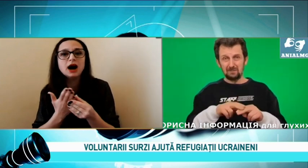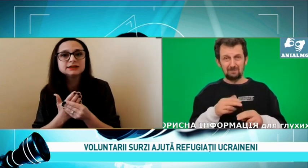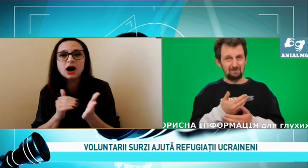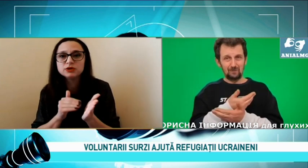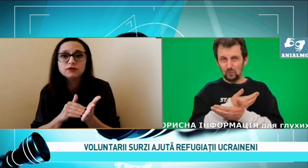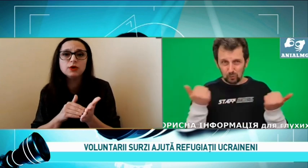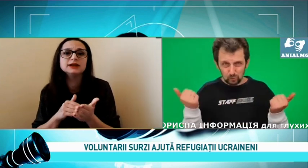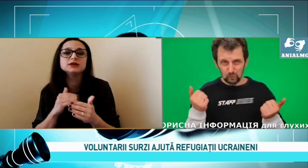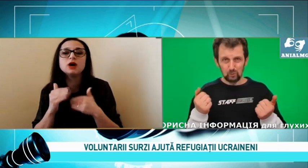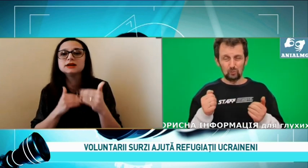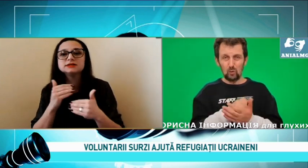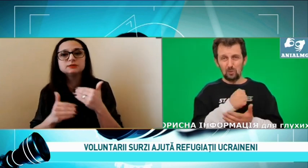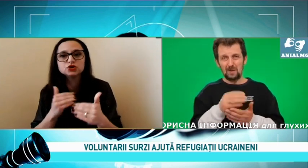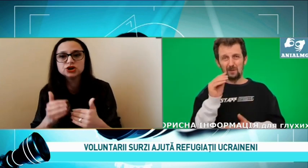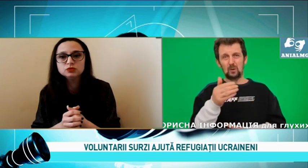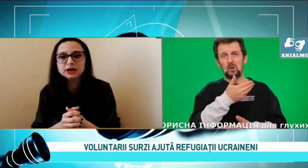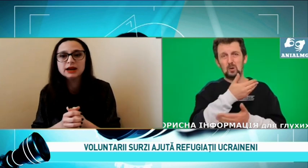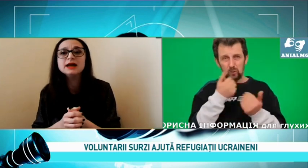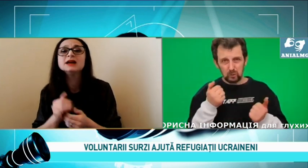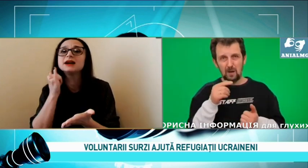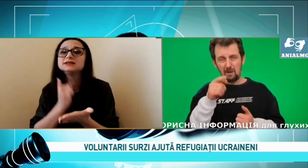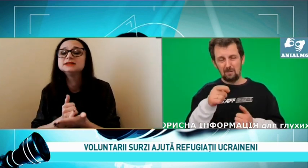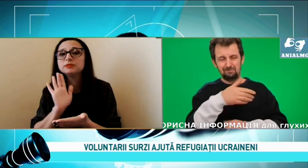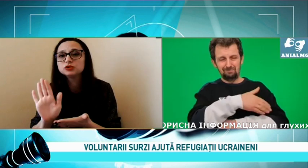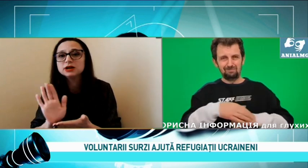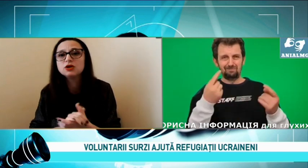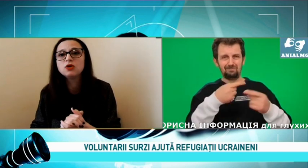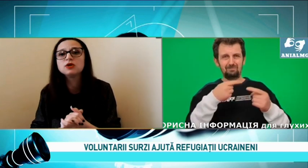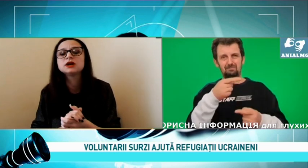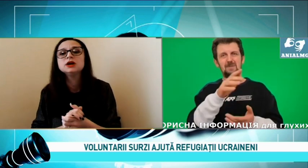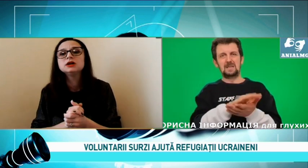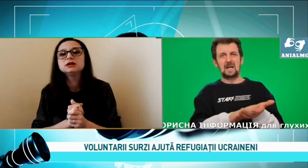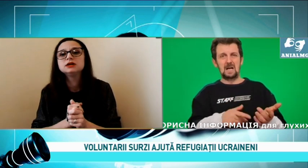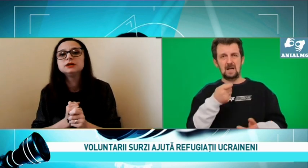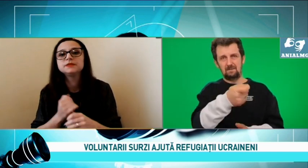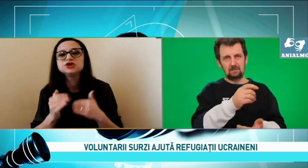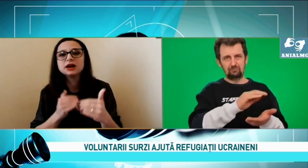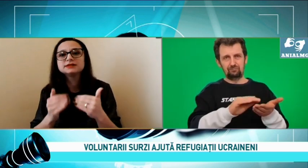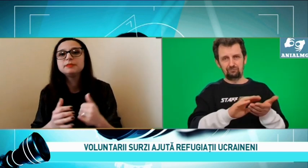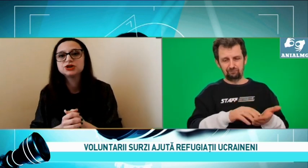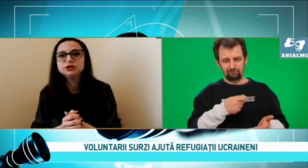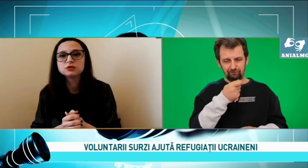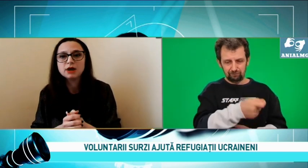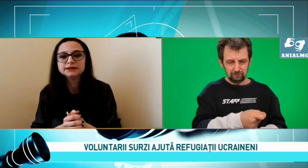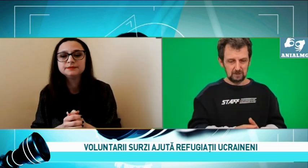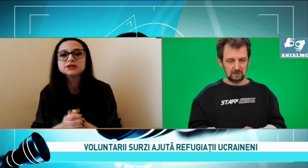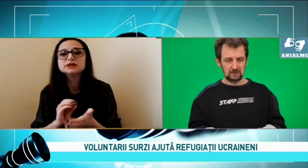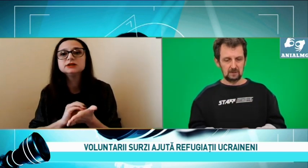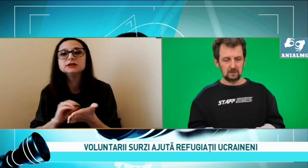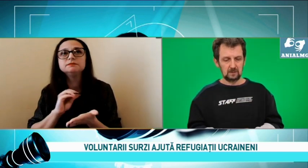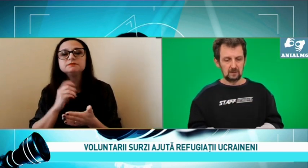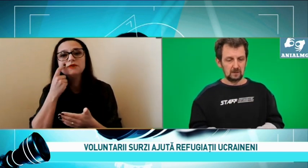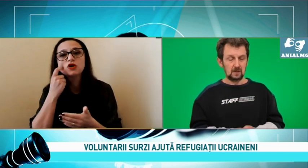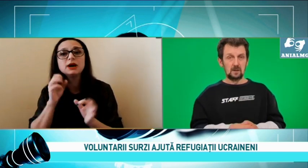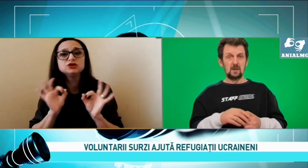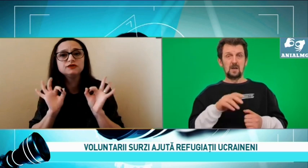acte au nevoie Sau care sunt procedurile Care sunt drepturile lor Și care sunt pașii de urmat Deci sunt